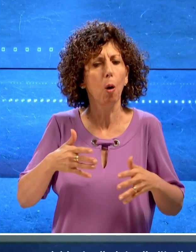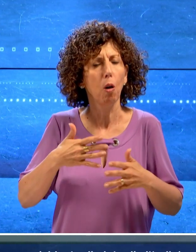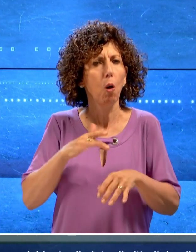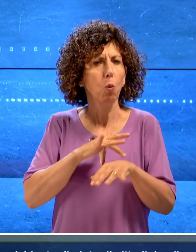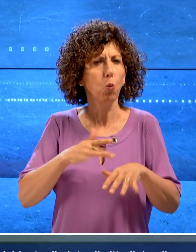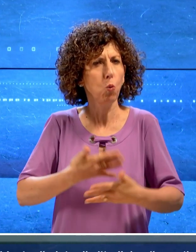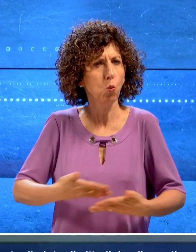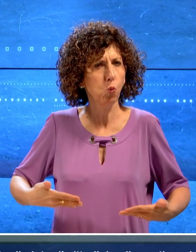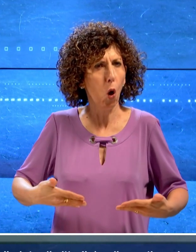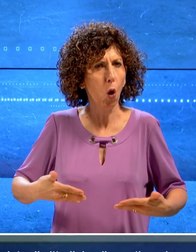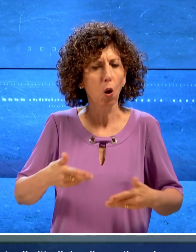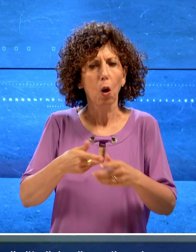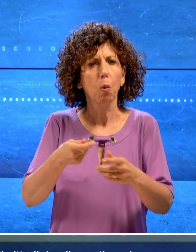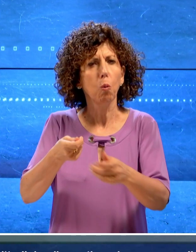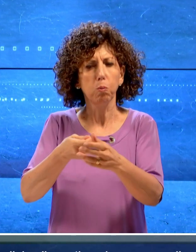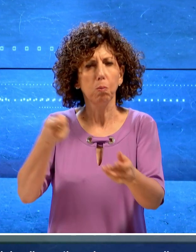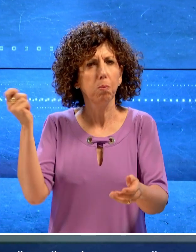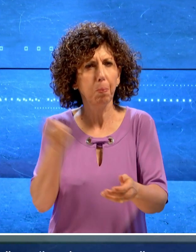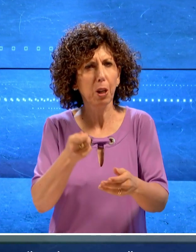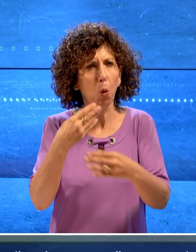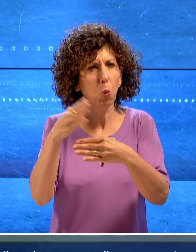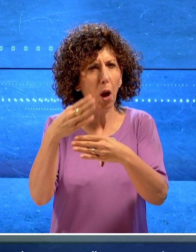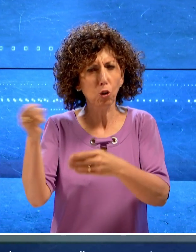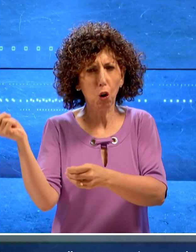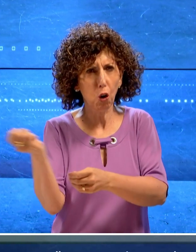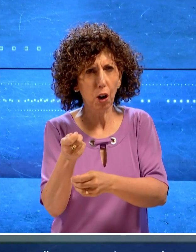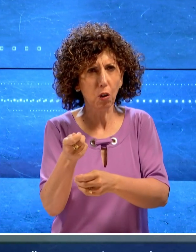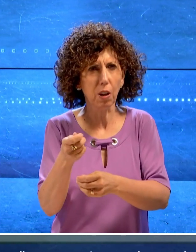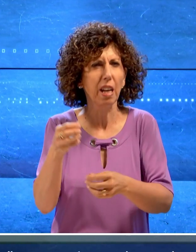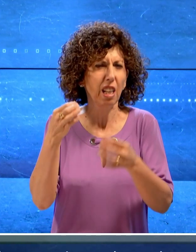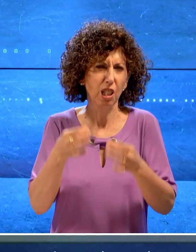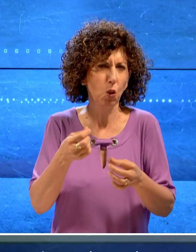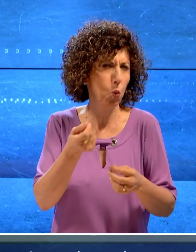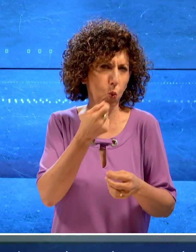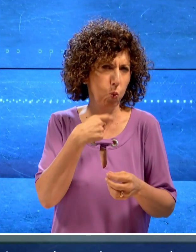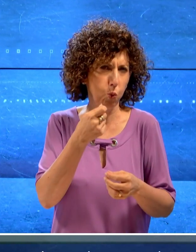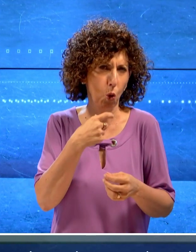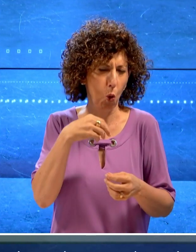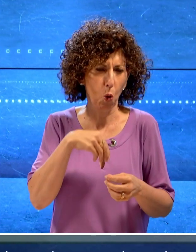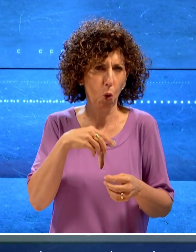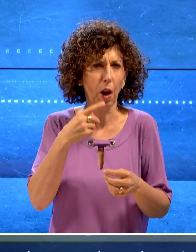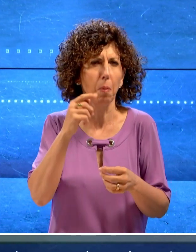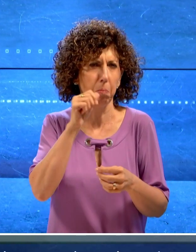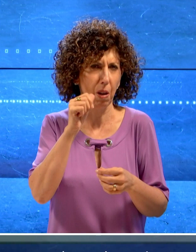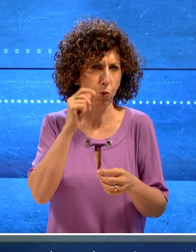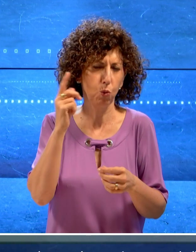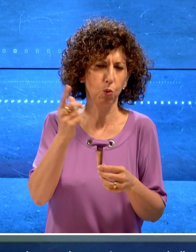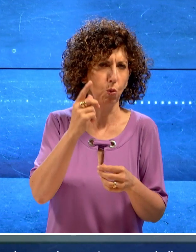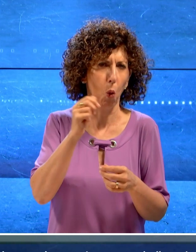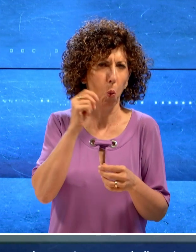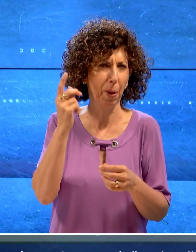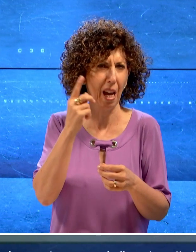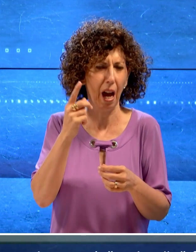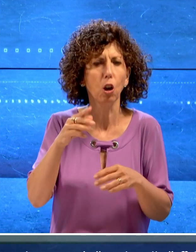e con in mano un piccone da muratore, verosimilmente sotto l'effetto di sostanze superfacenti e alcoliche, nei